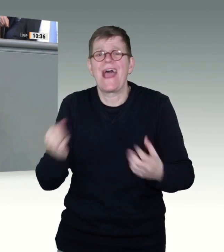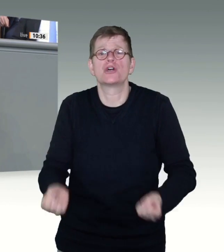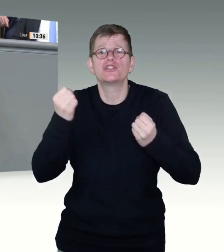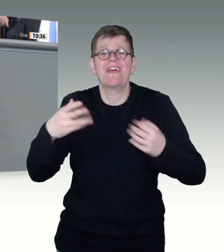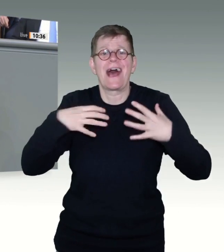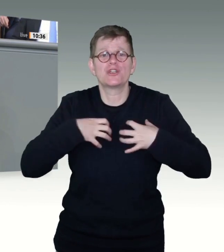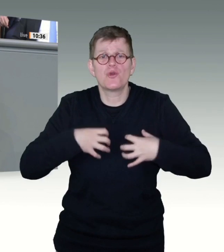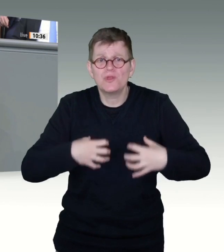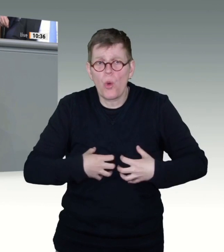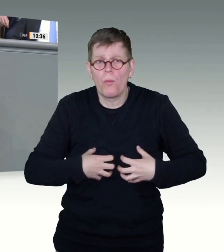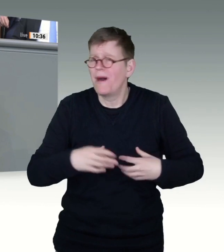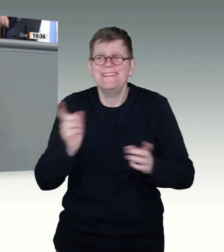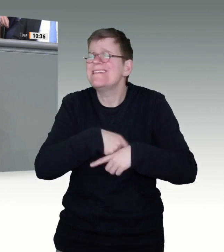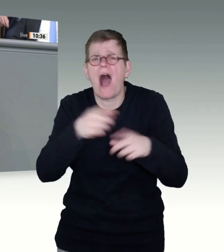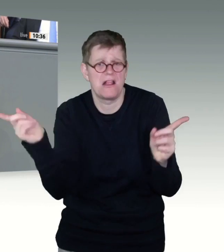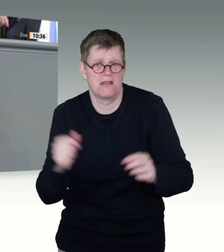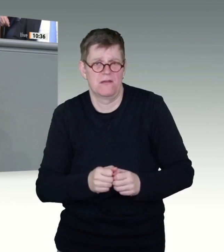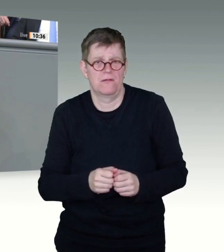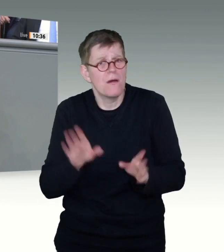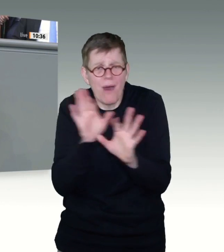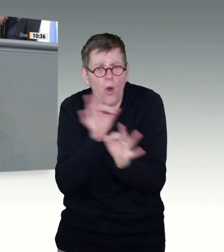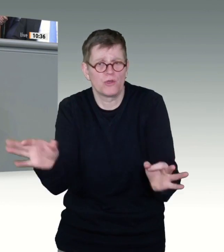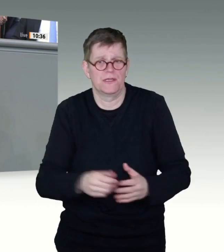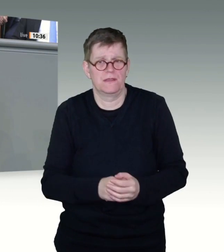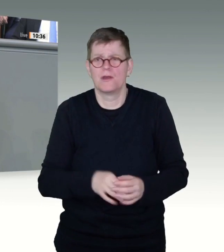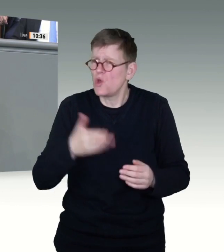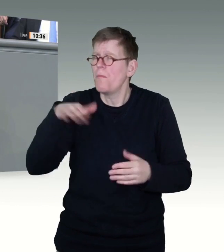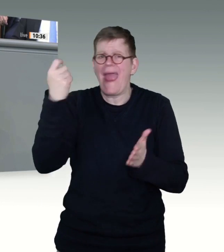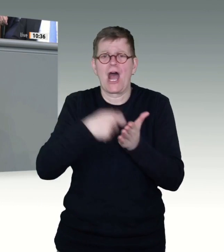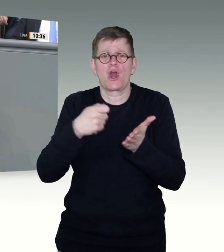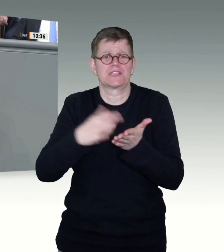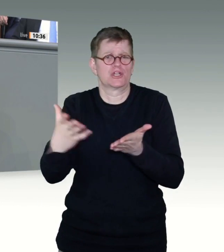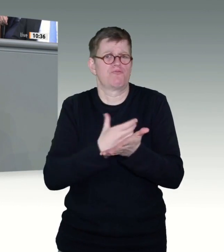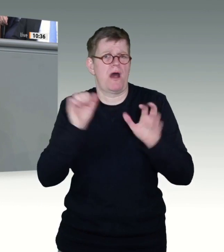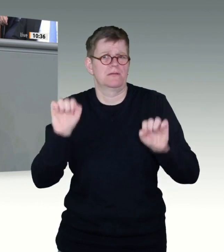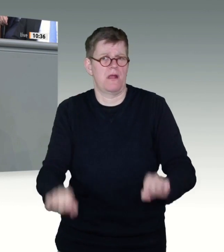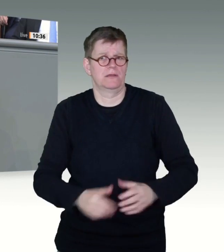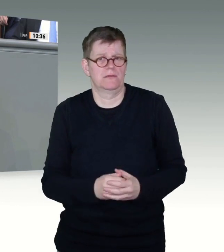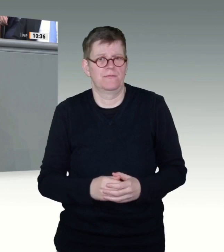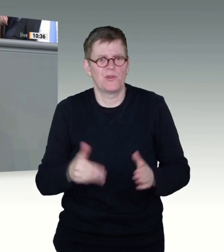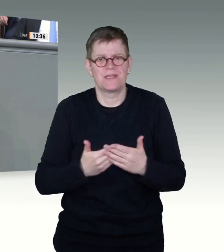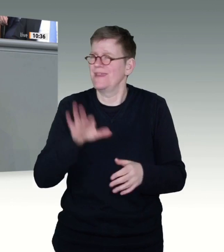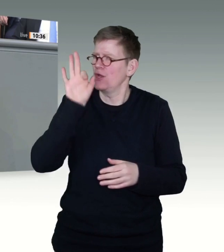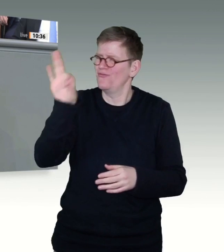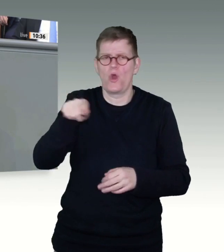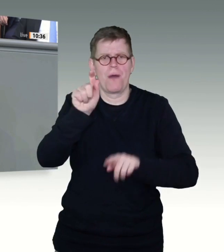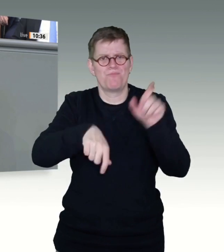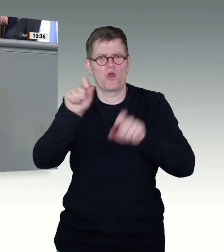2361 von diesem Jahr festgehalten hat, dass es keinen Impfzwang geben darf und dass niemand aufgrund der Nichtimpfung